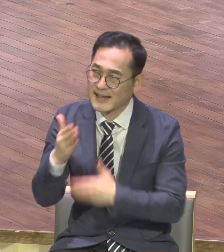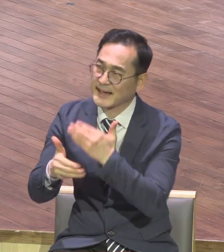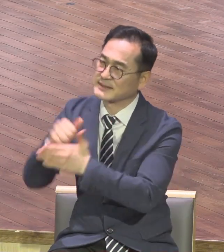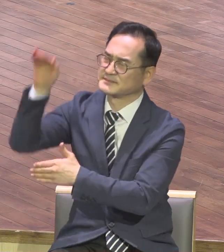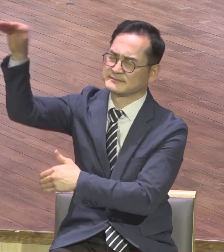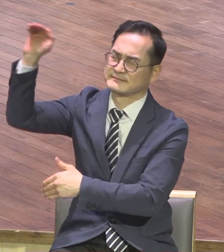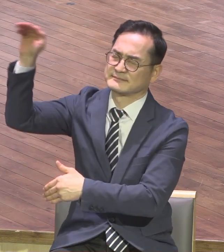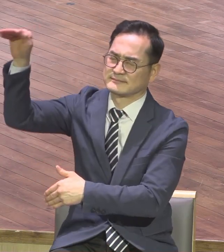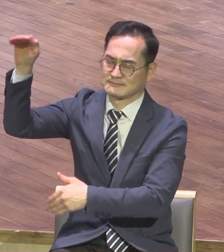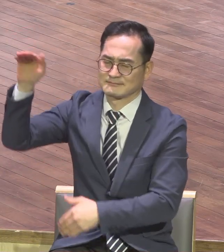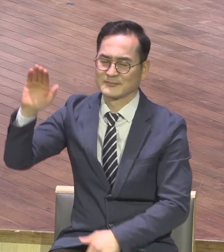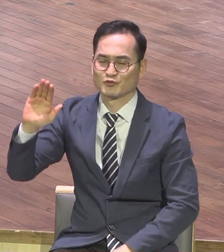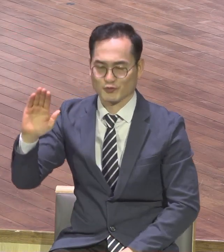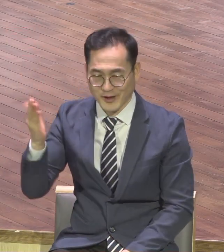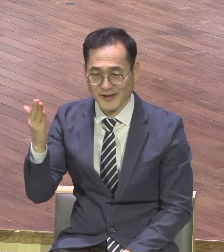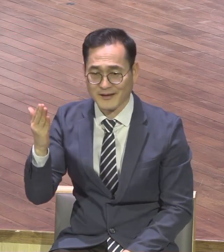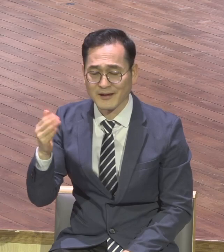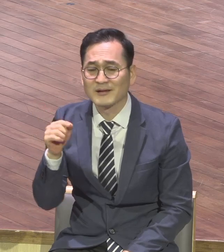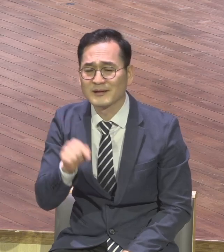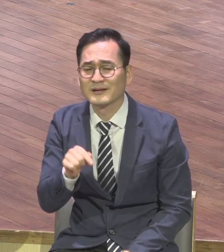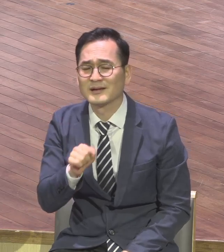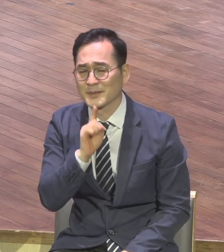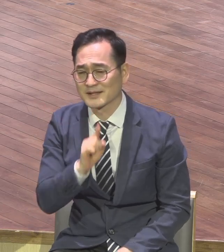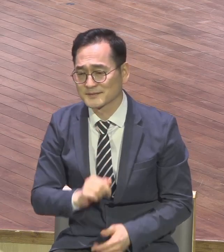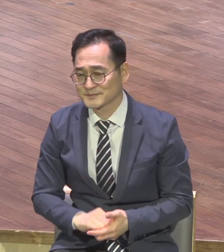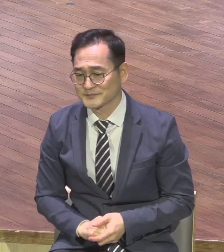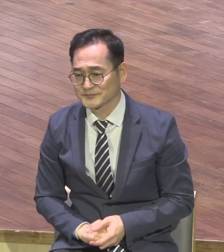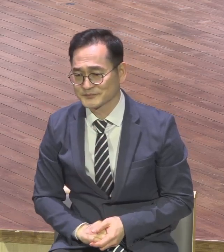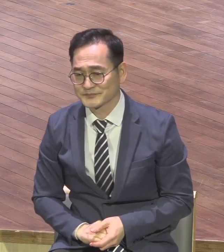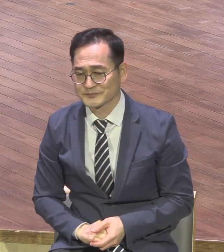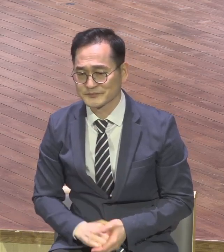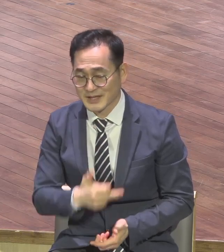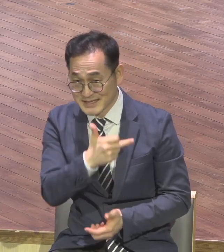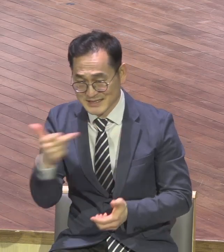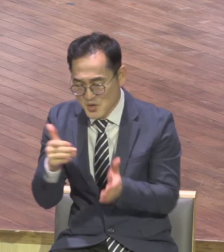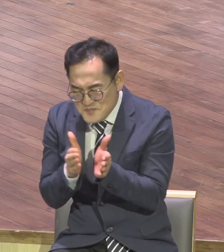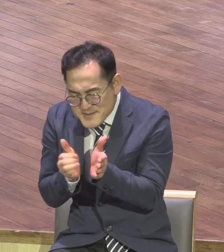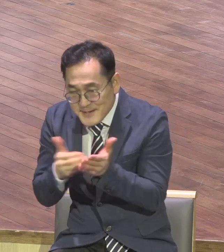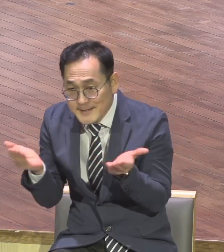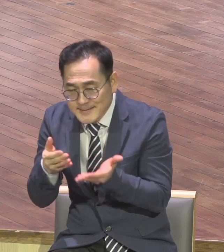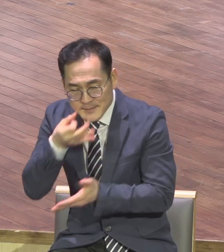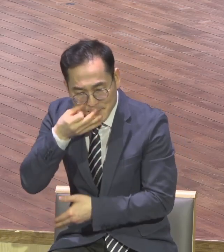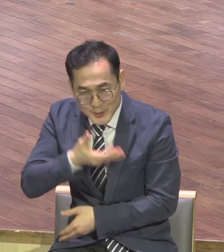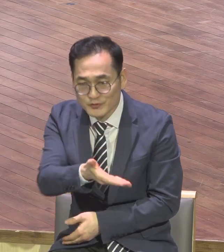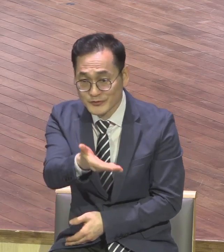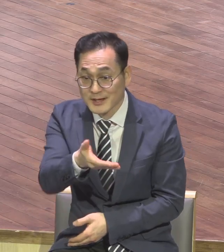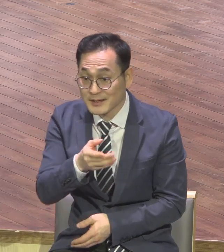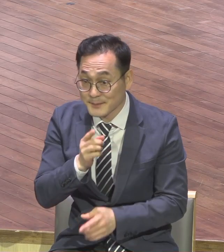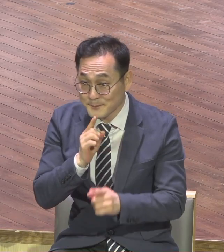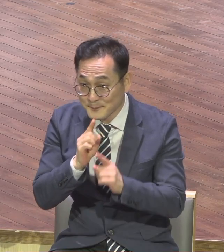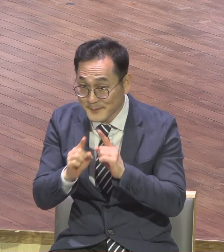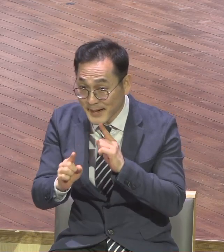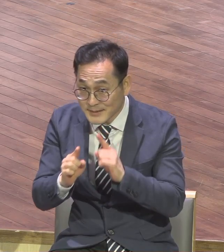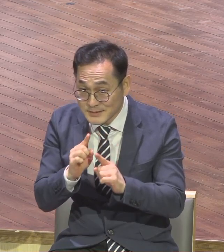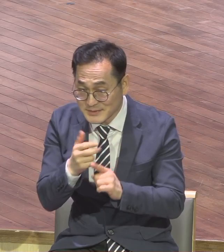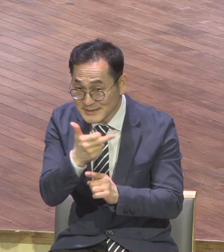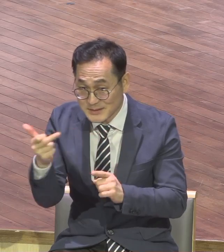하나님께서는 기도할 때 크고 은밀한 일을 보여주신다는 말씀이에요 본문에 나오는 크고 은밀한 일이 뭐예요